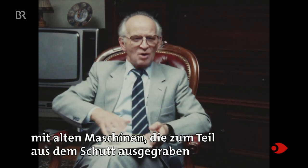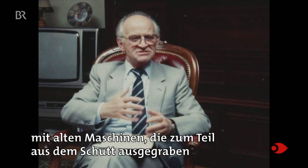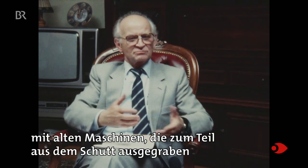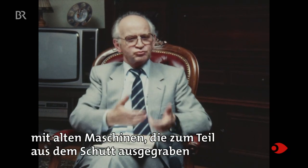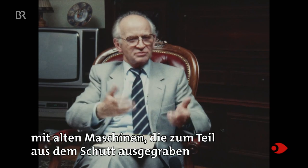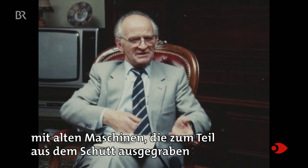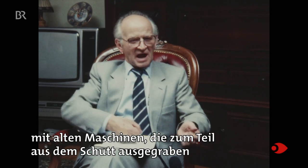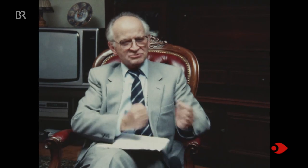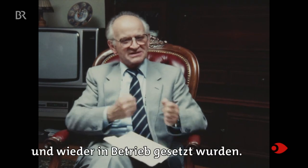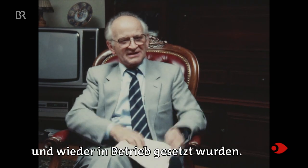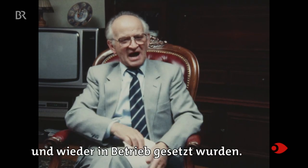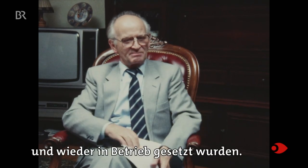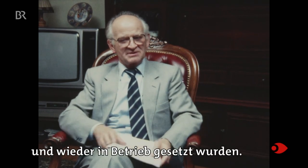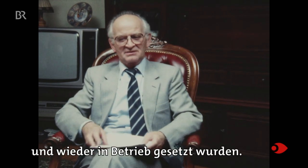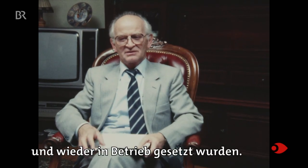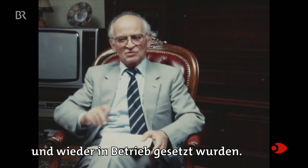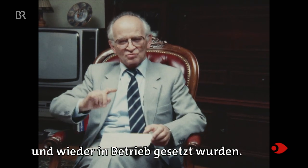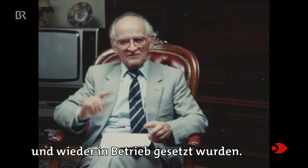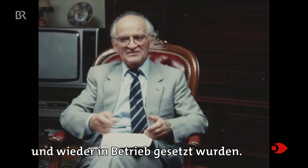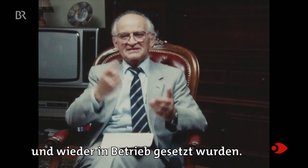ausgegraben und wieder in Betrieb gesetzt wurden.